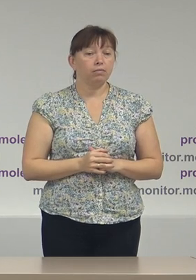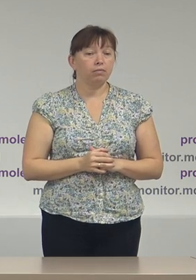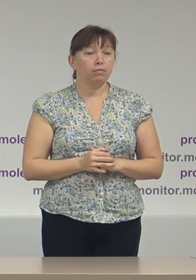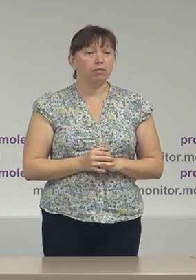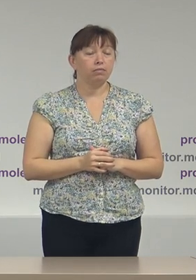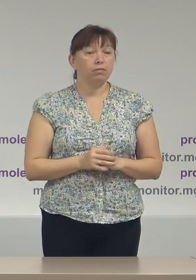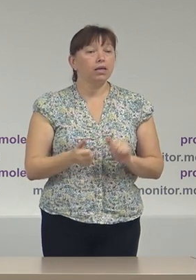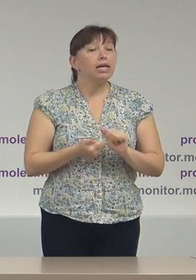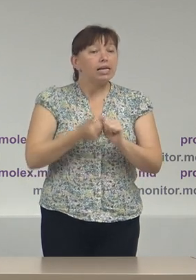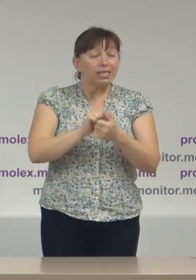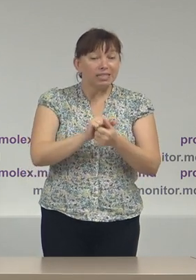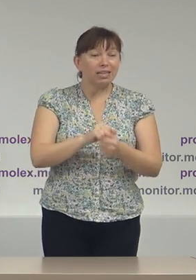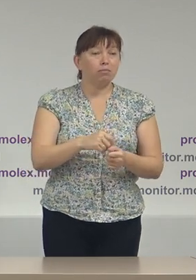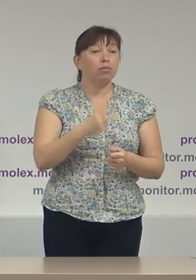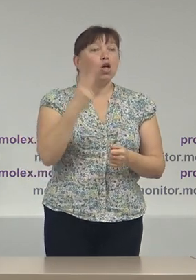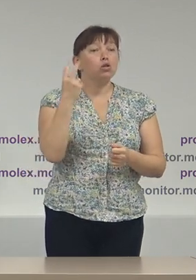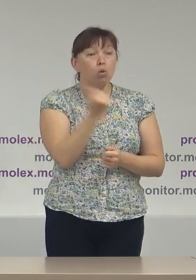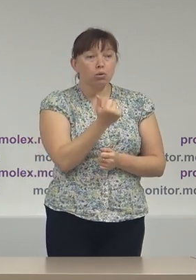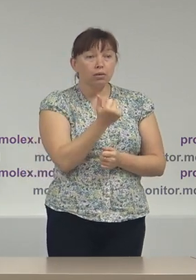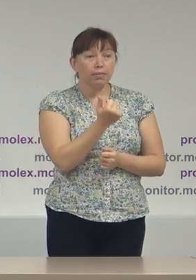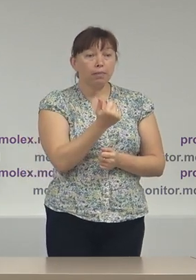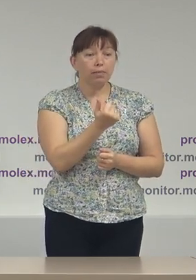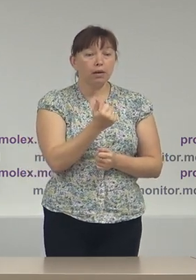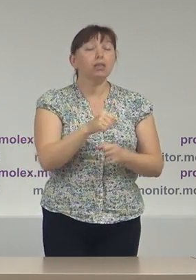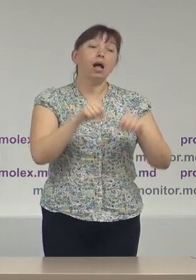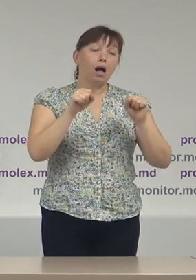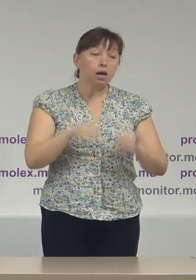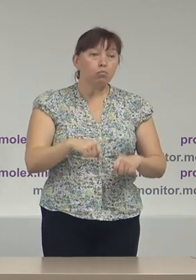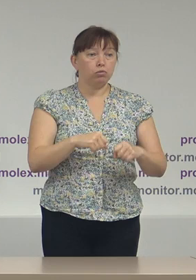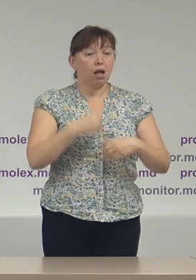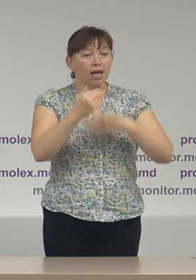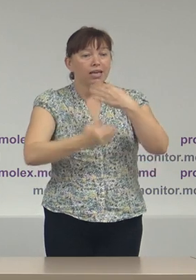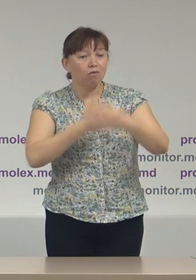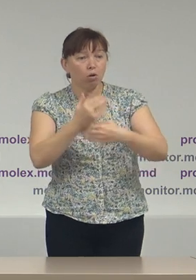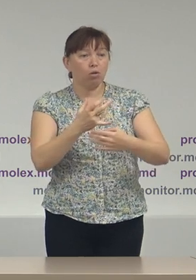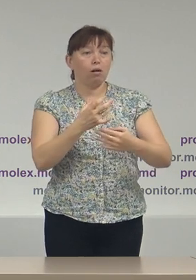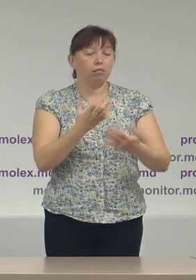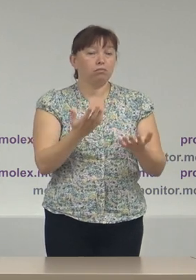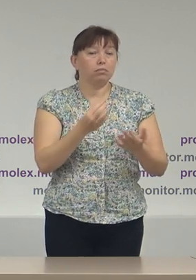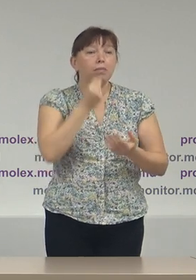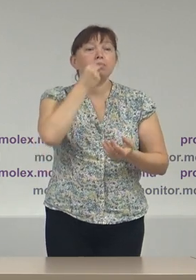în schimb, în două săptămâni ar putea evolua spre bine